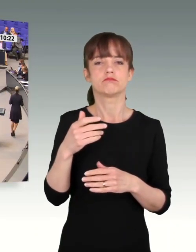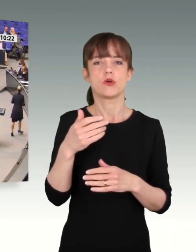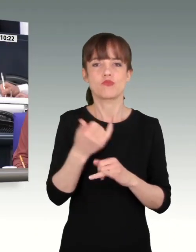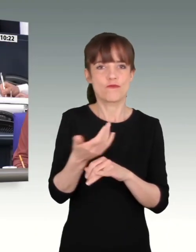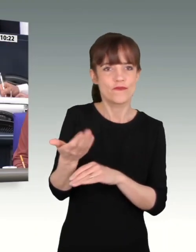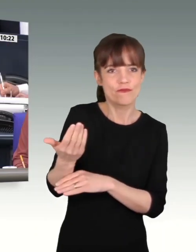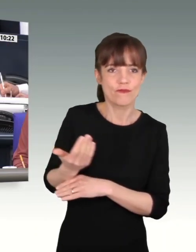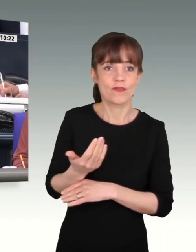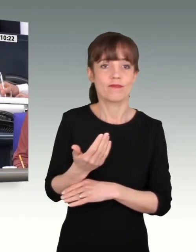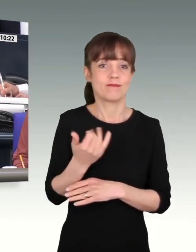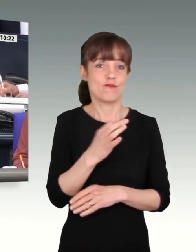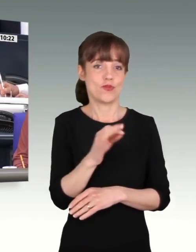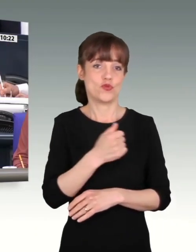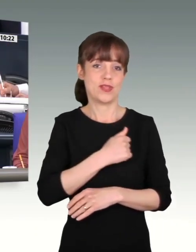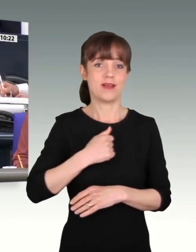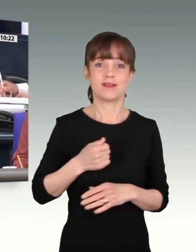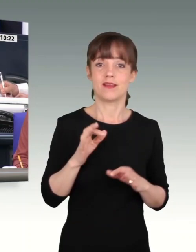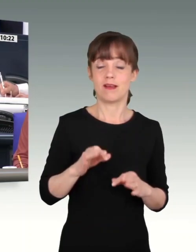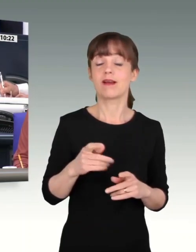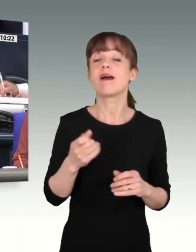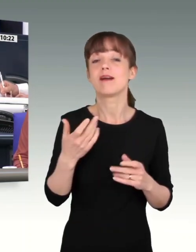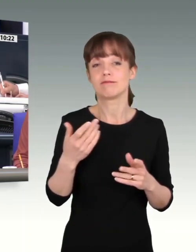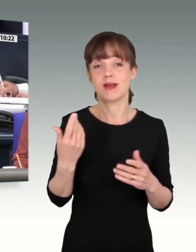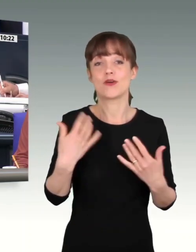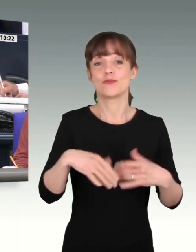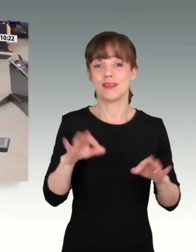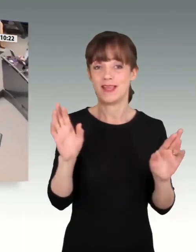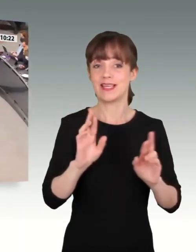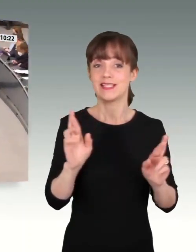Nächster Redner für die CDU-CSU-Fraktion Florian Hahn.